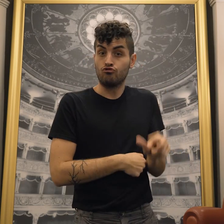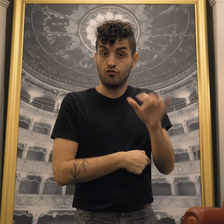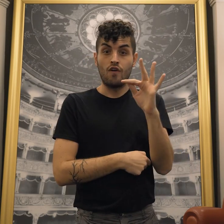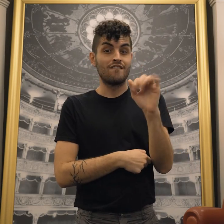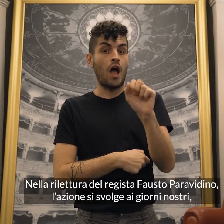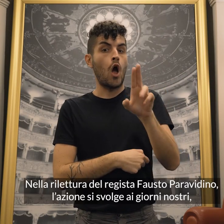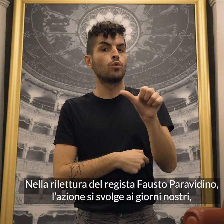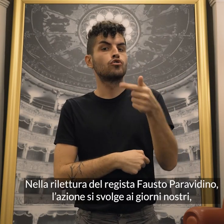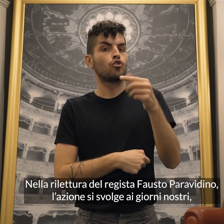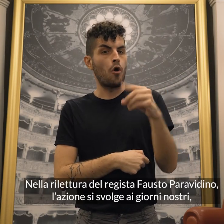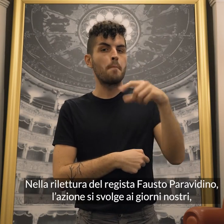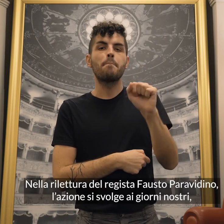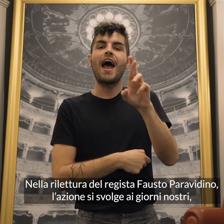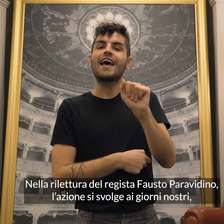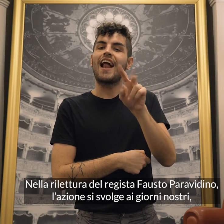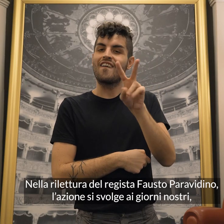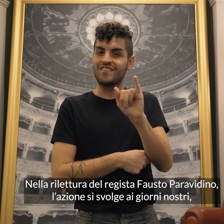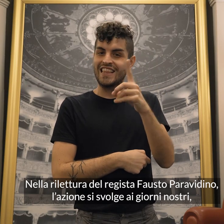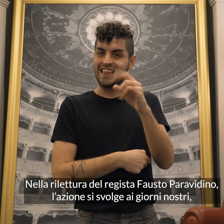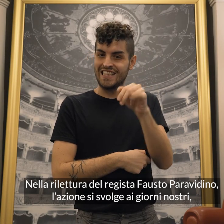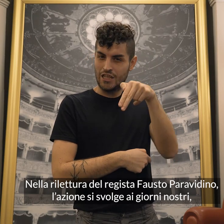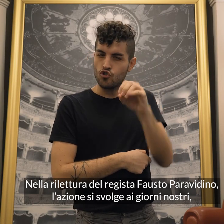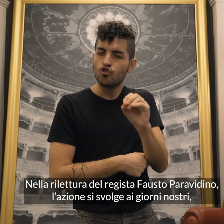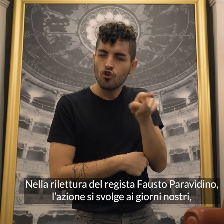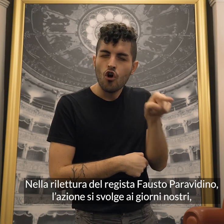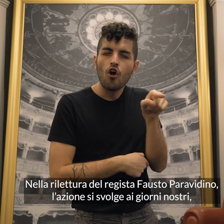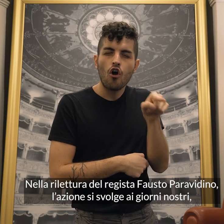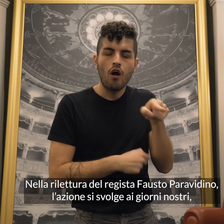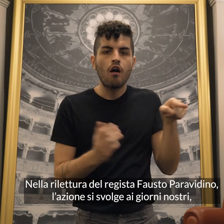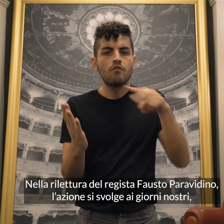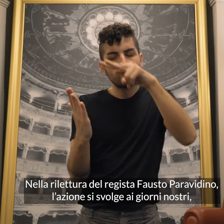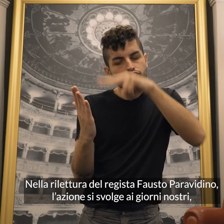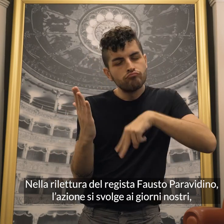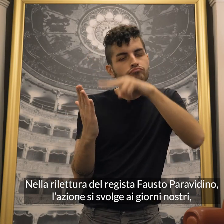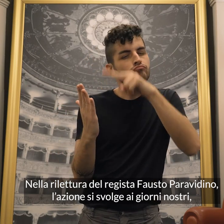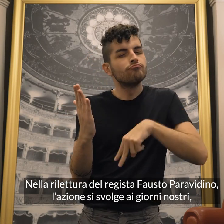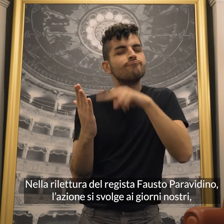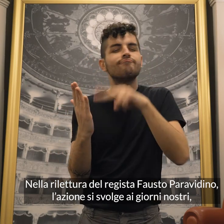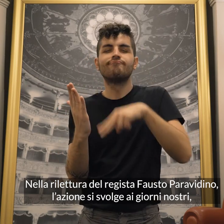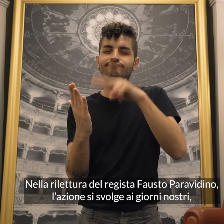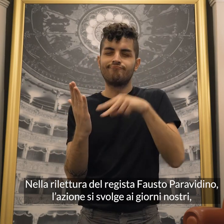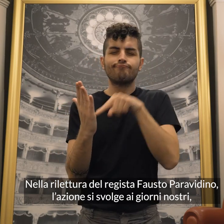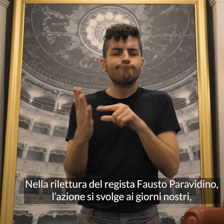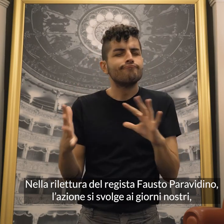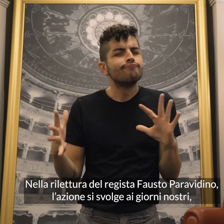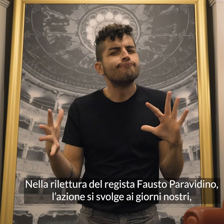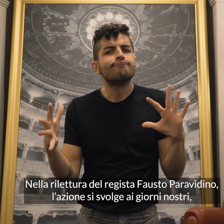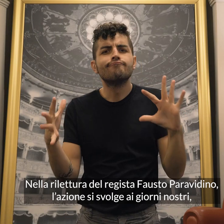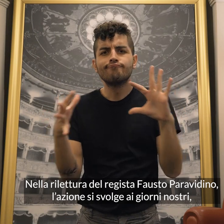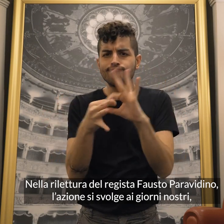Nella rilettura del regista Fausto Paravidino, l'azione si svolge